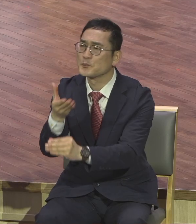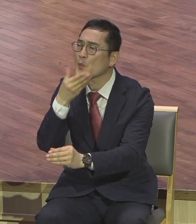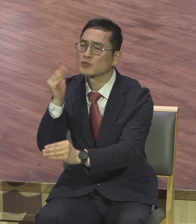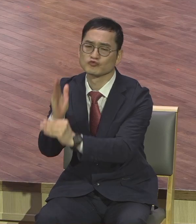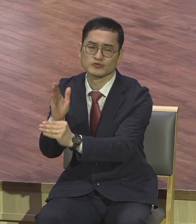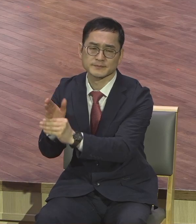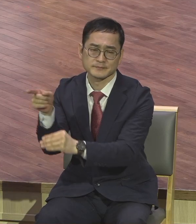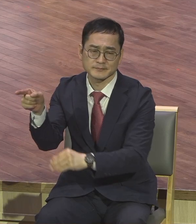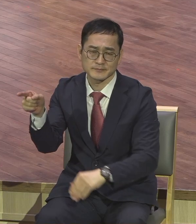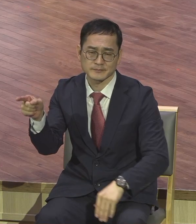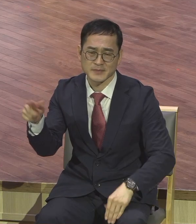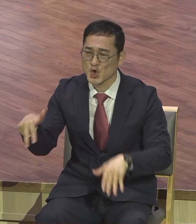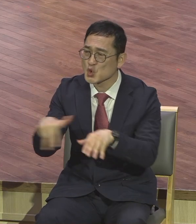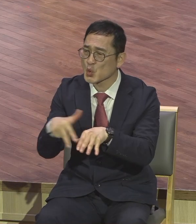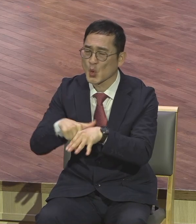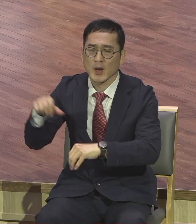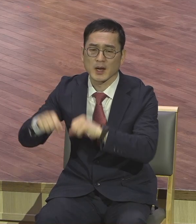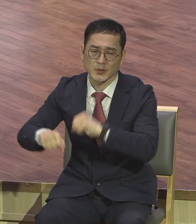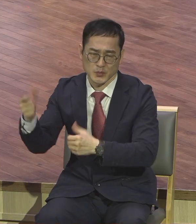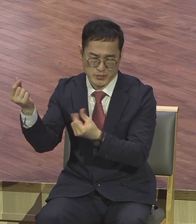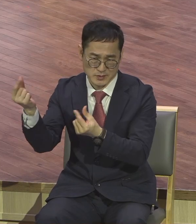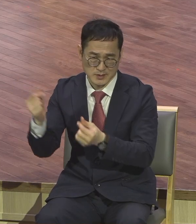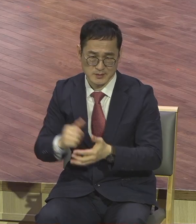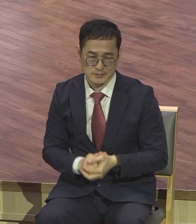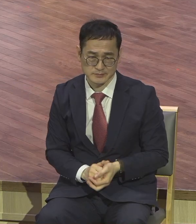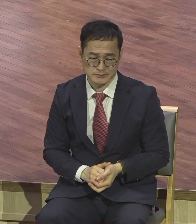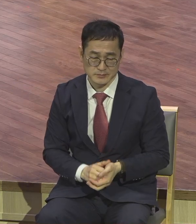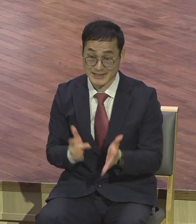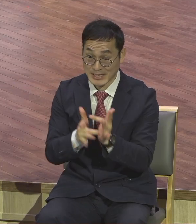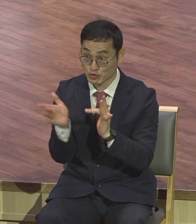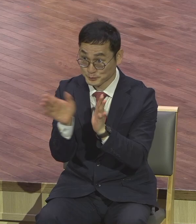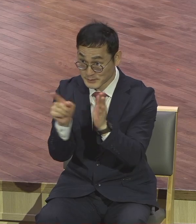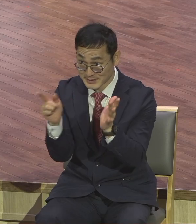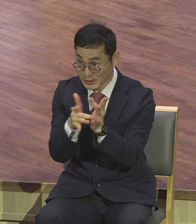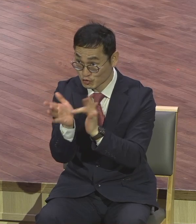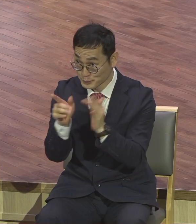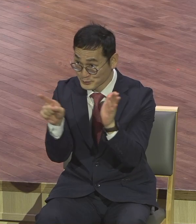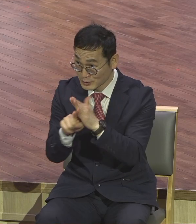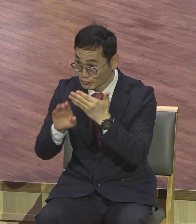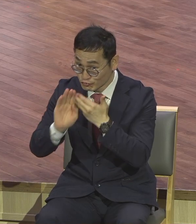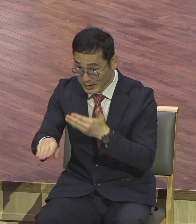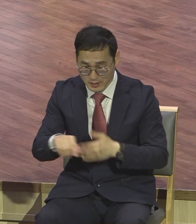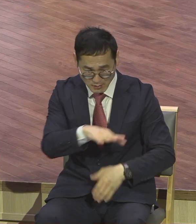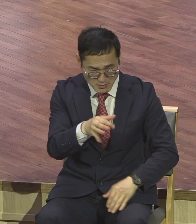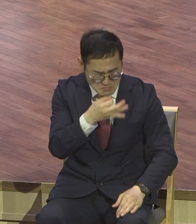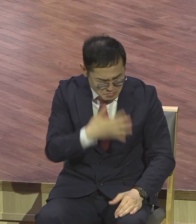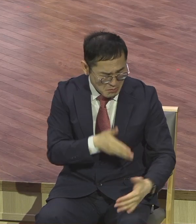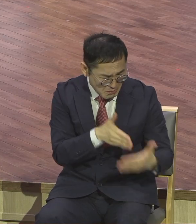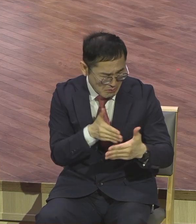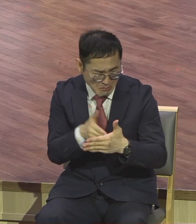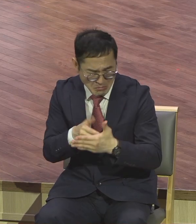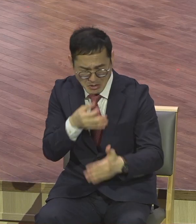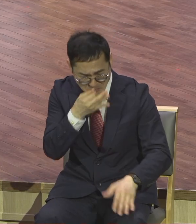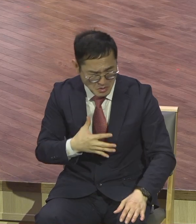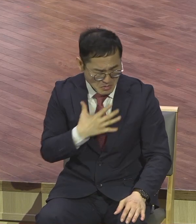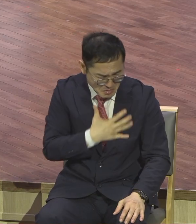아니 예수 믿고 났더니 이상하게 더 안되고 더 어렵고 전해보다 훨씬 더 육신적으로 힘들네